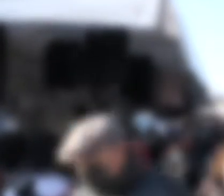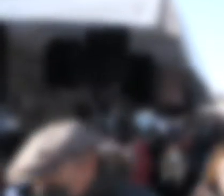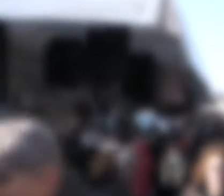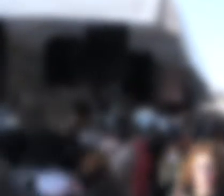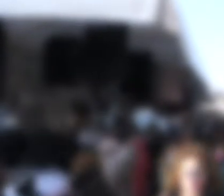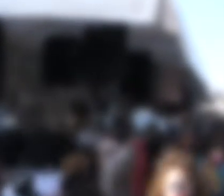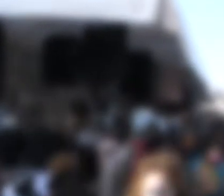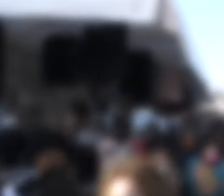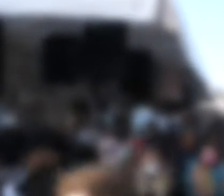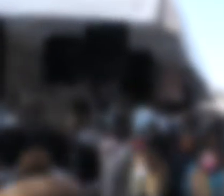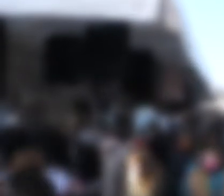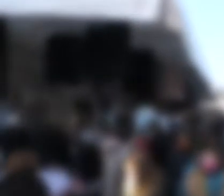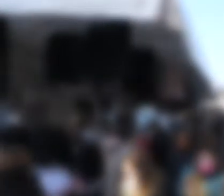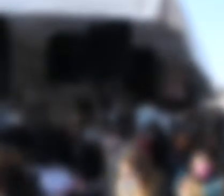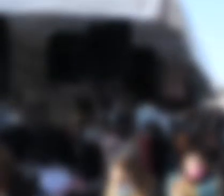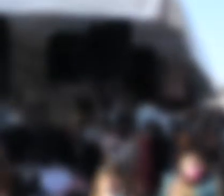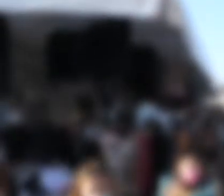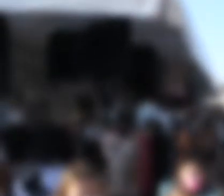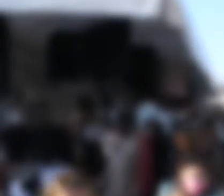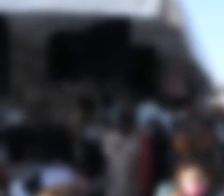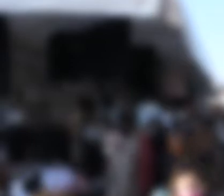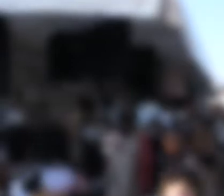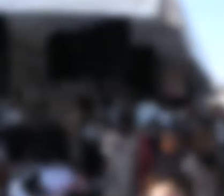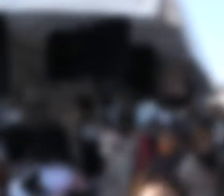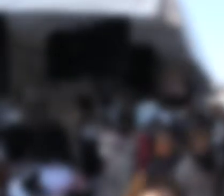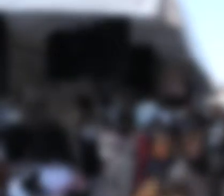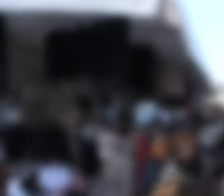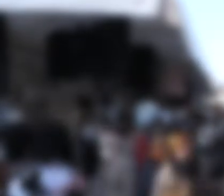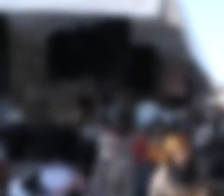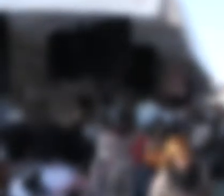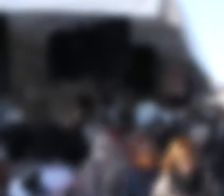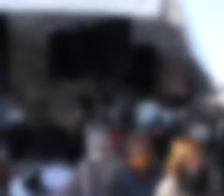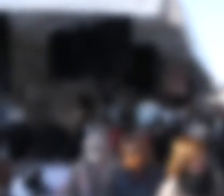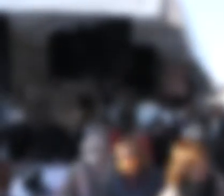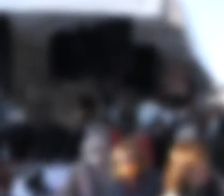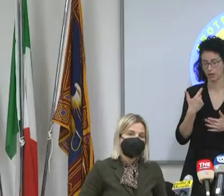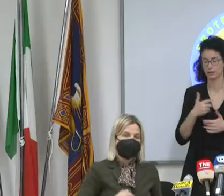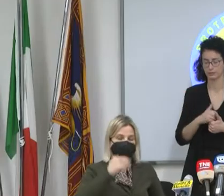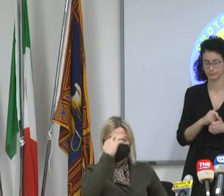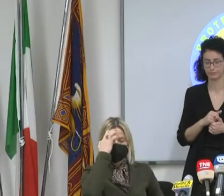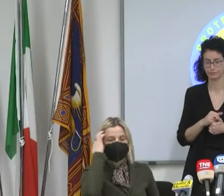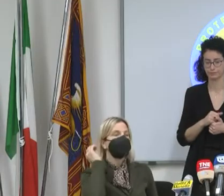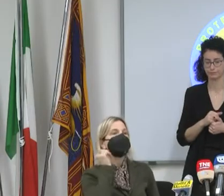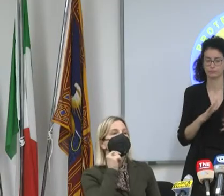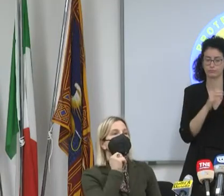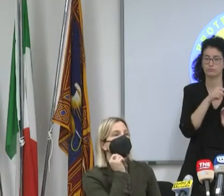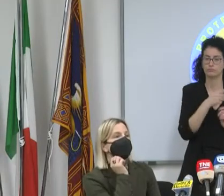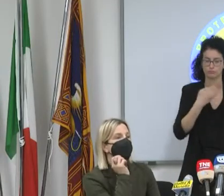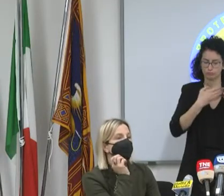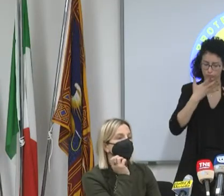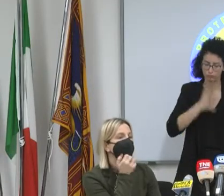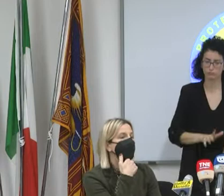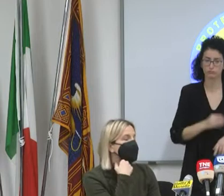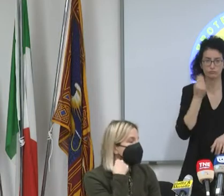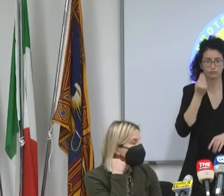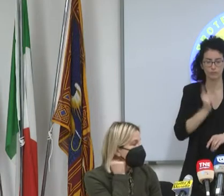ha suggerito di portare da 10 a 6 giorni di isolamento per i positivi e asintomatici vaccinati. Loro ritengono, dagli studi che sono